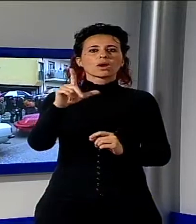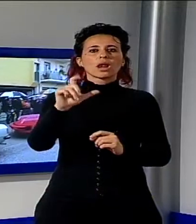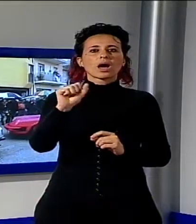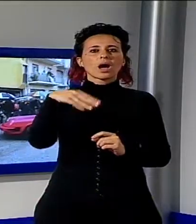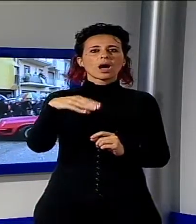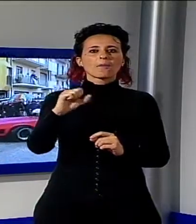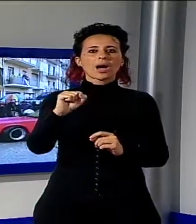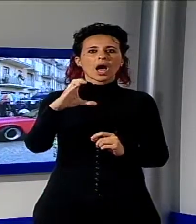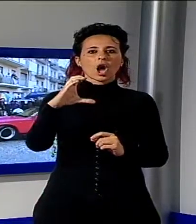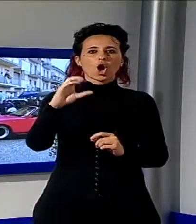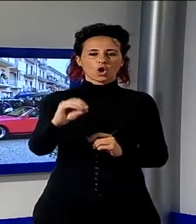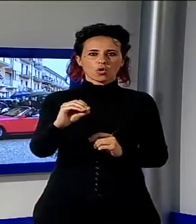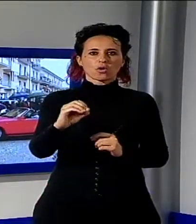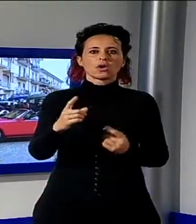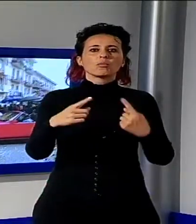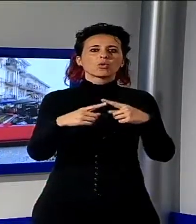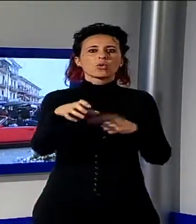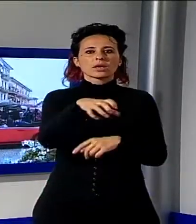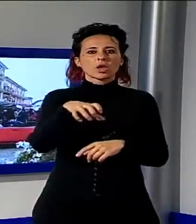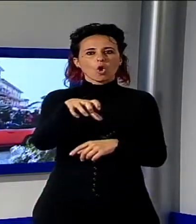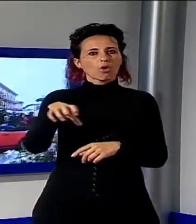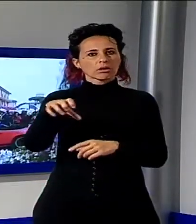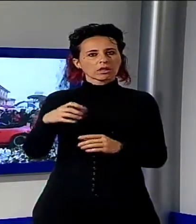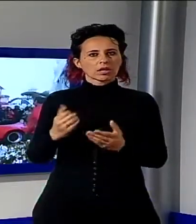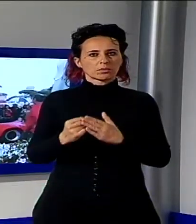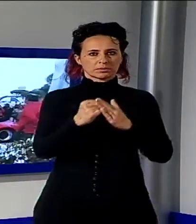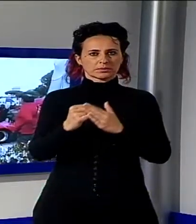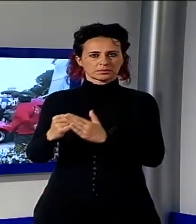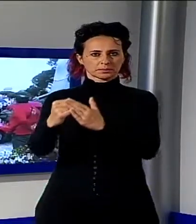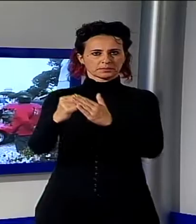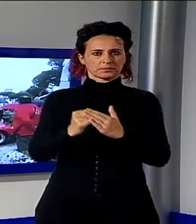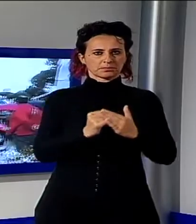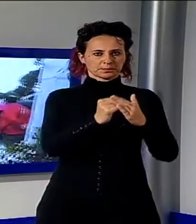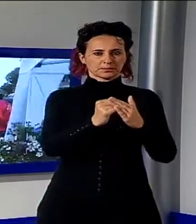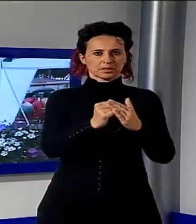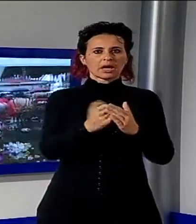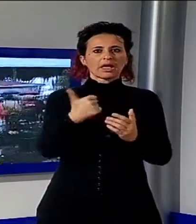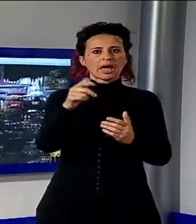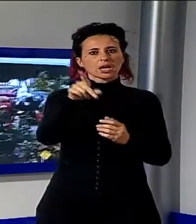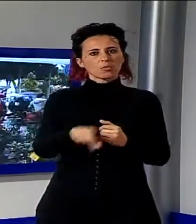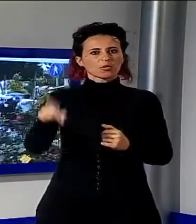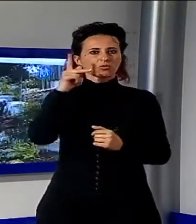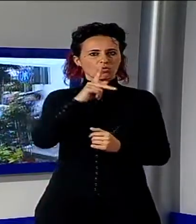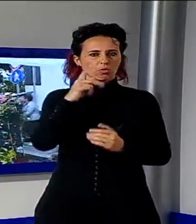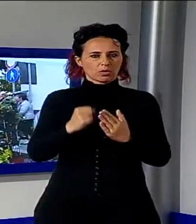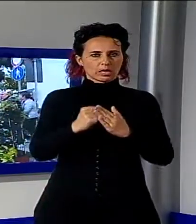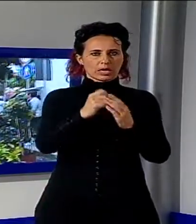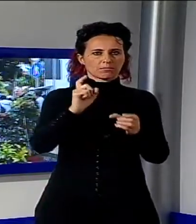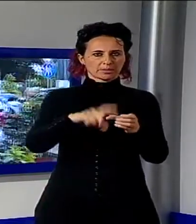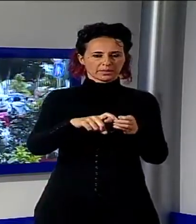Naturale Torre Matilde del Rione Vecchia Viareggio della Fidas e con il patrocinio della provincia di Rucca. Tre giorni dal primo al